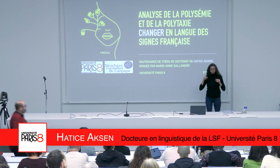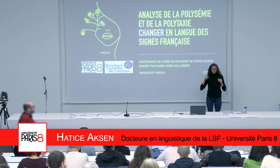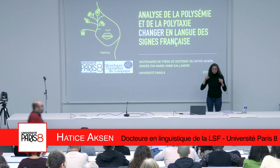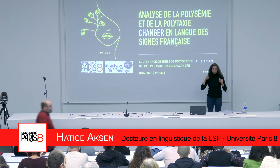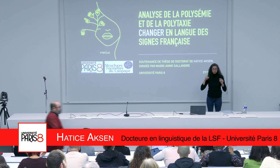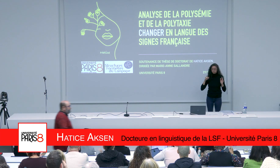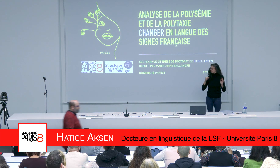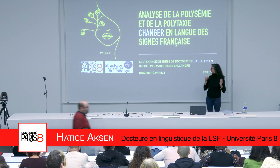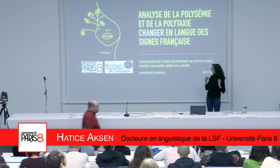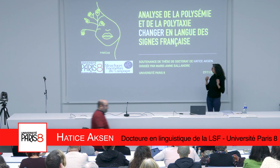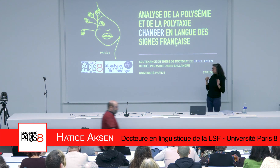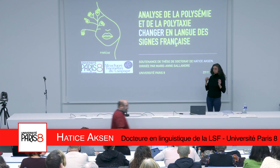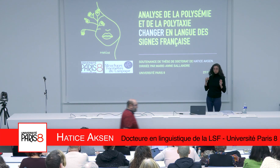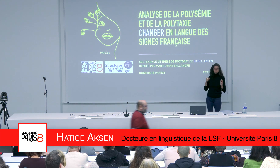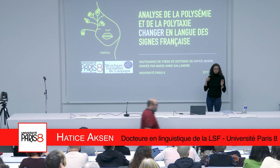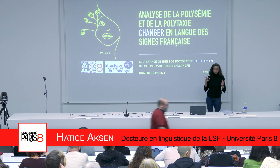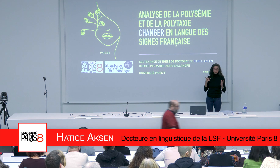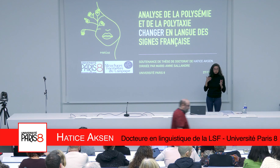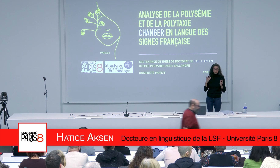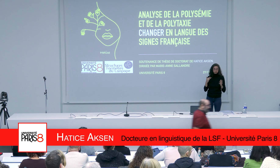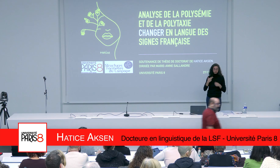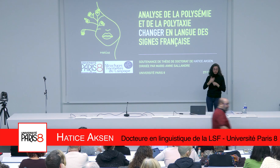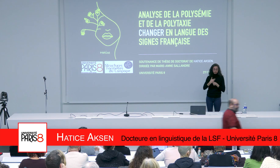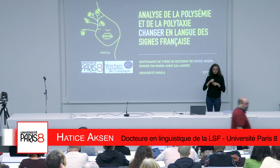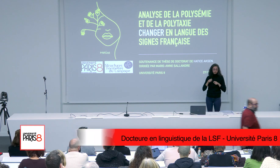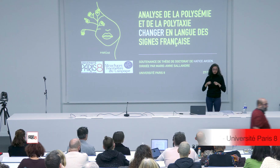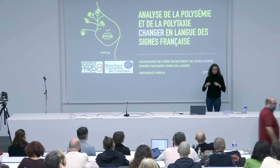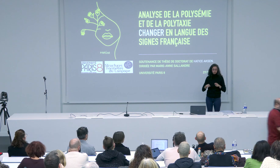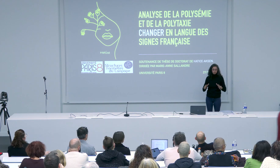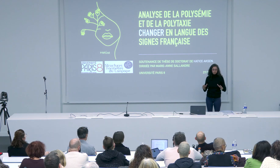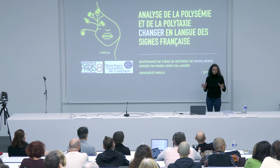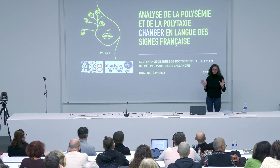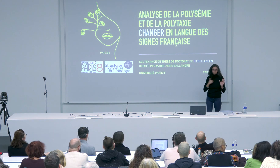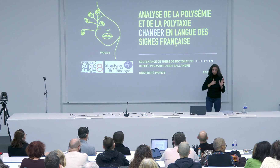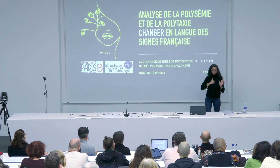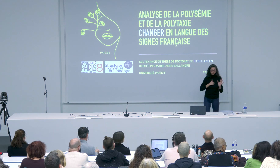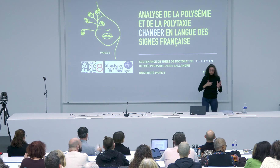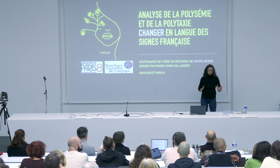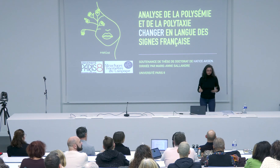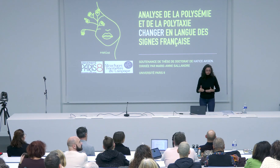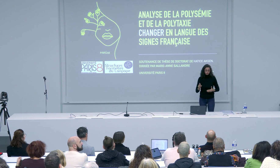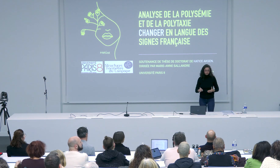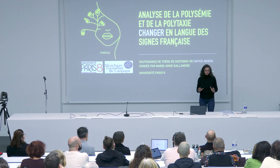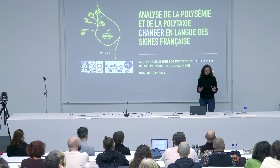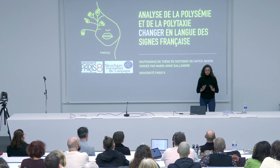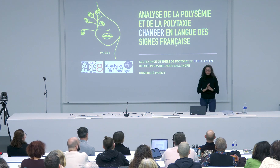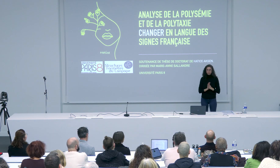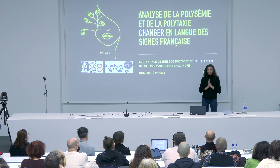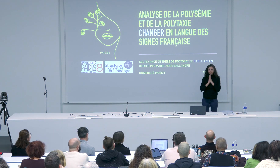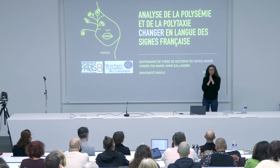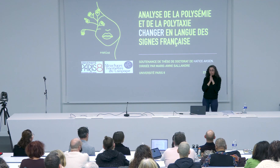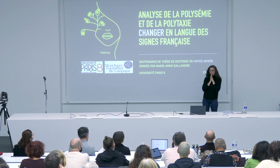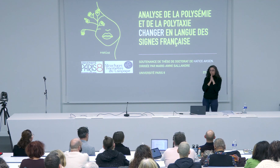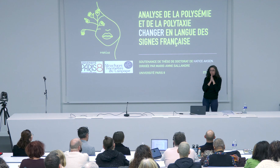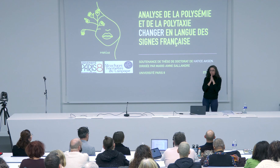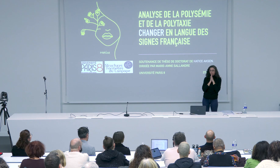signe en langue des signes, Atis, sur le côté de la tête. Non, c'est bon ? Je suis obligé de rester là puisque la caméra est fixe